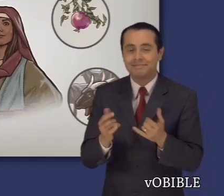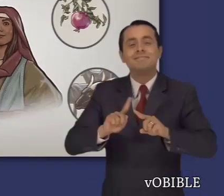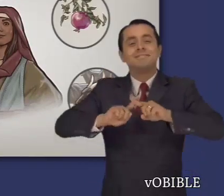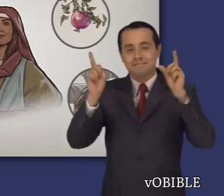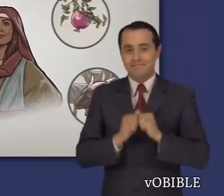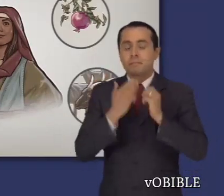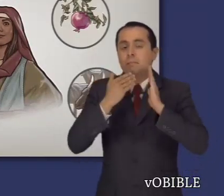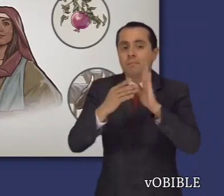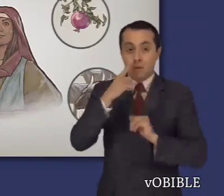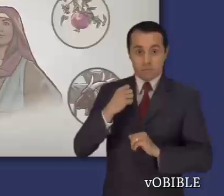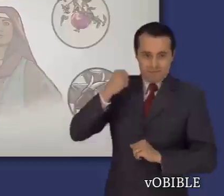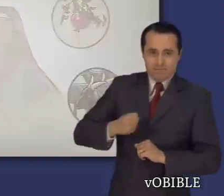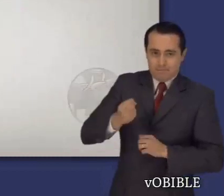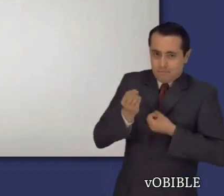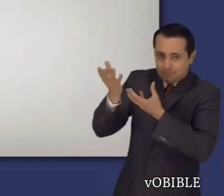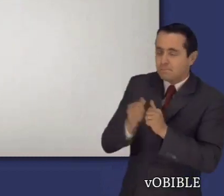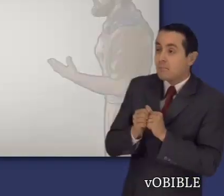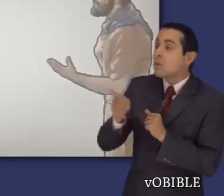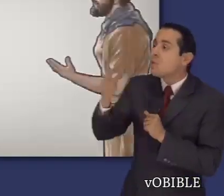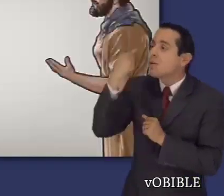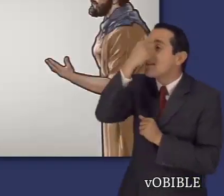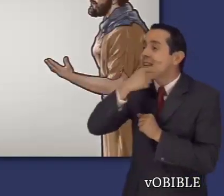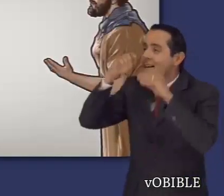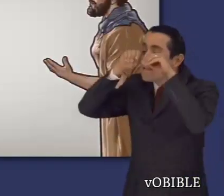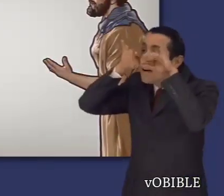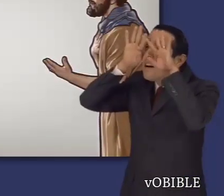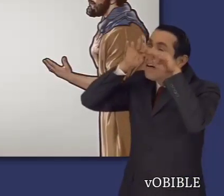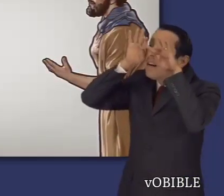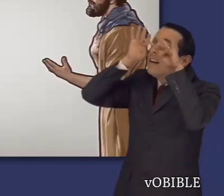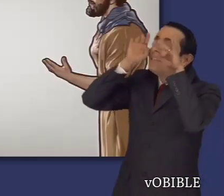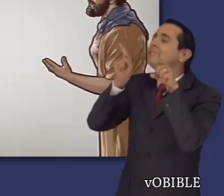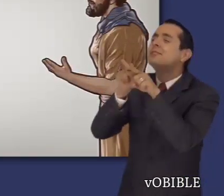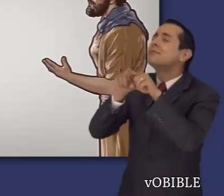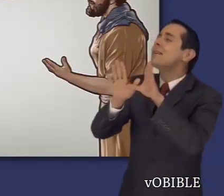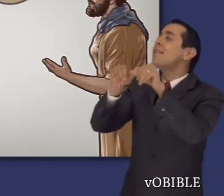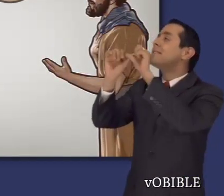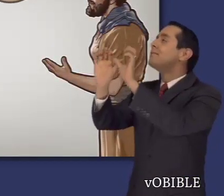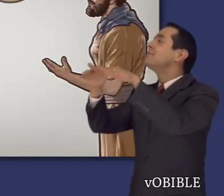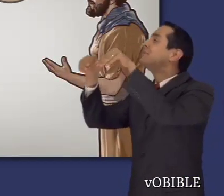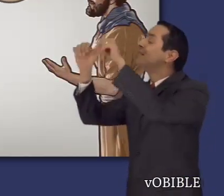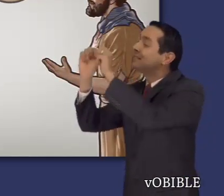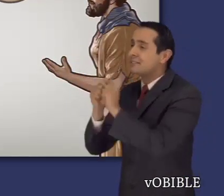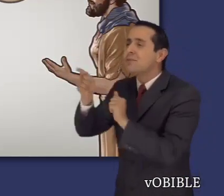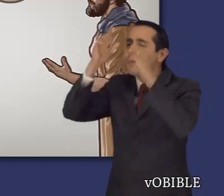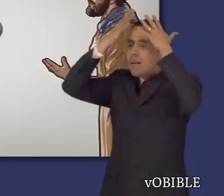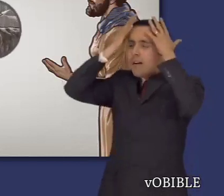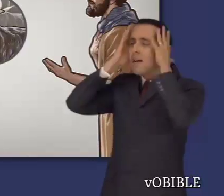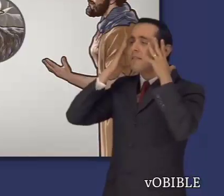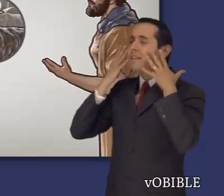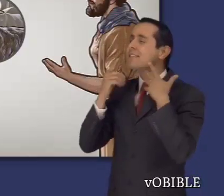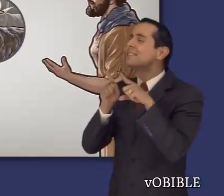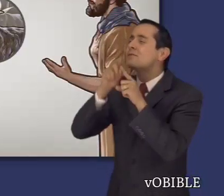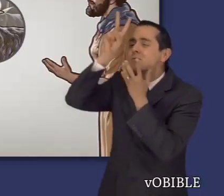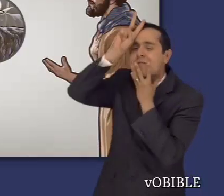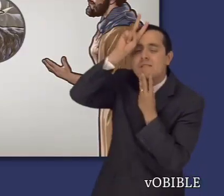de cariño pueden sonar extrañas hoy día. El pastor compara los ojos de su amada a los de una paloma, su cabello a un